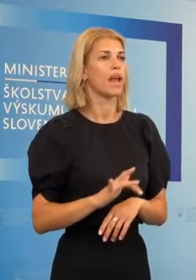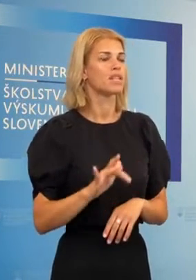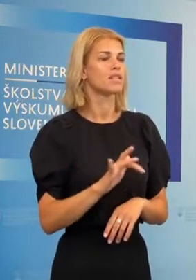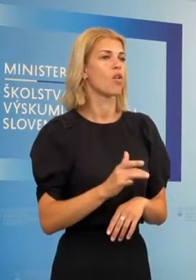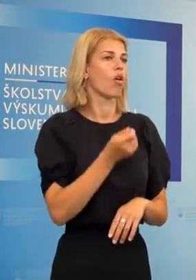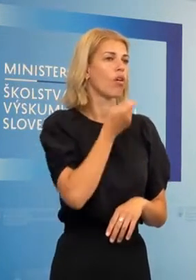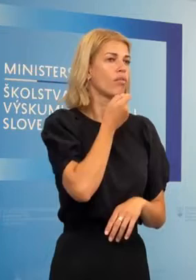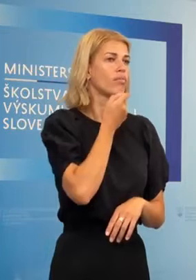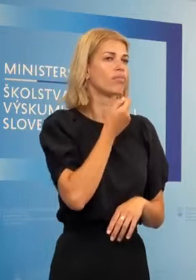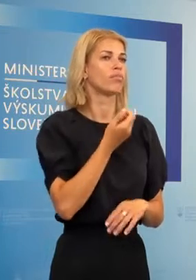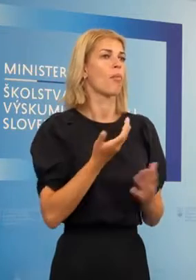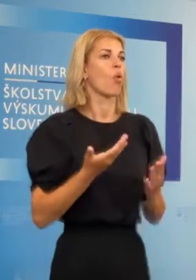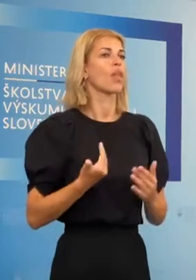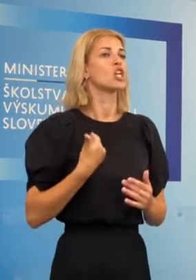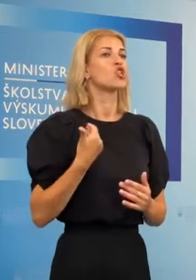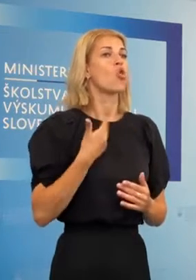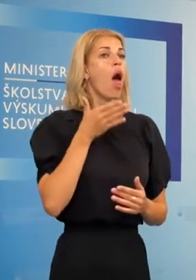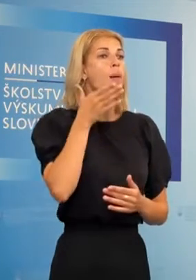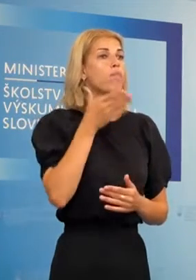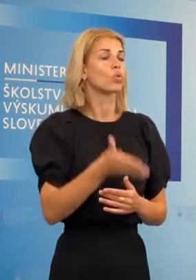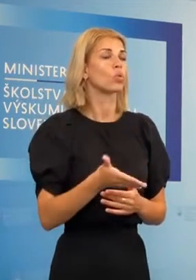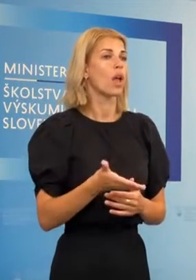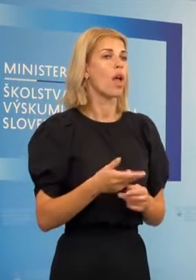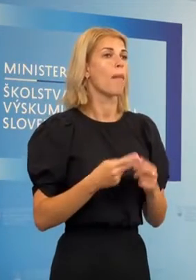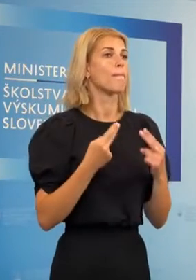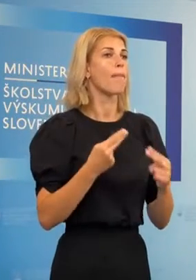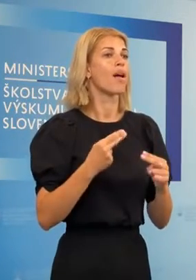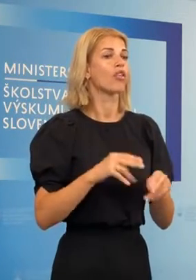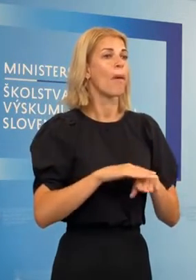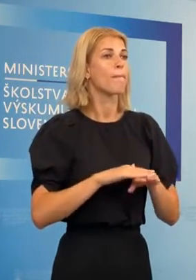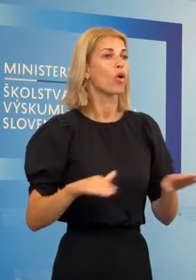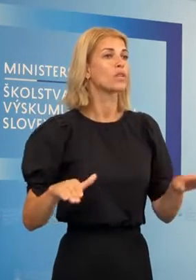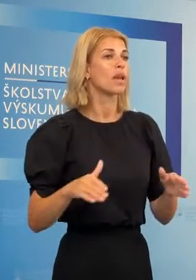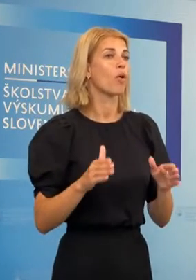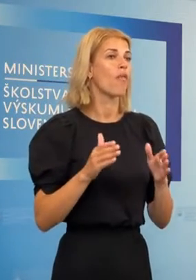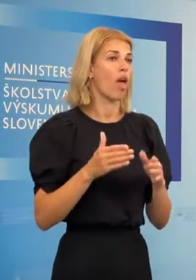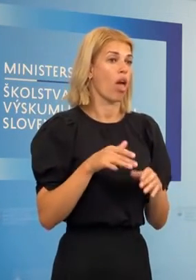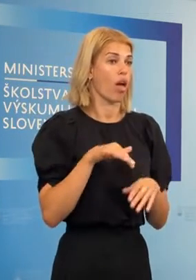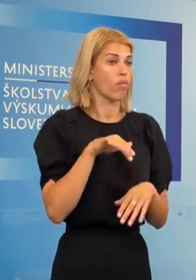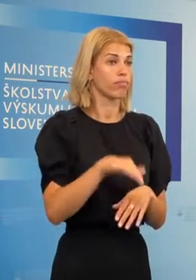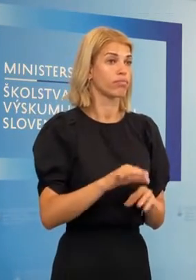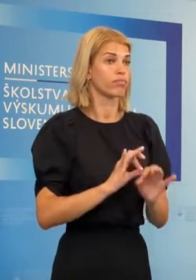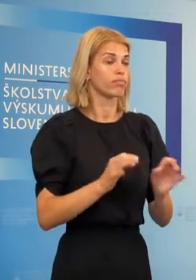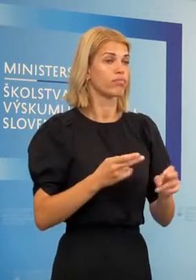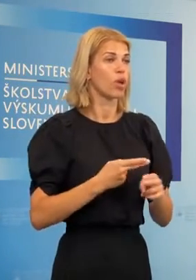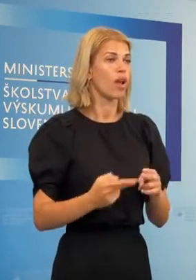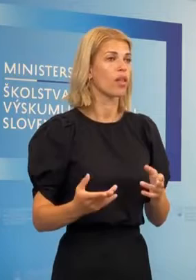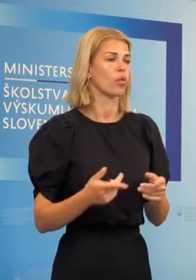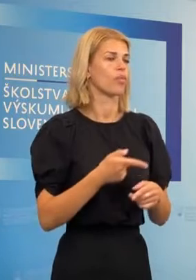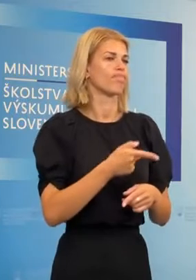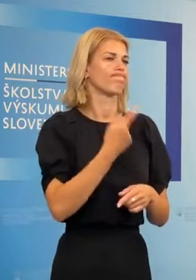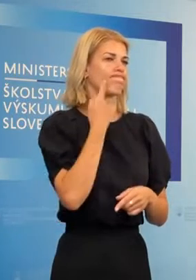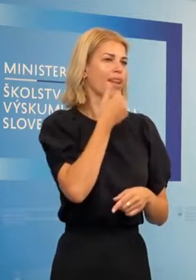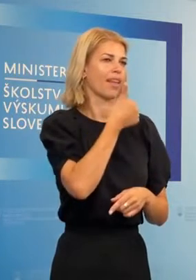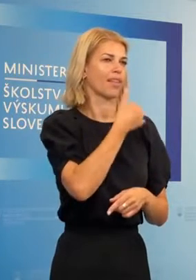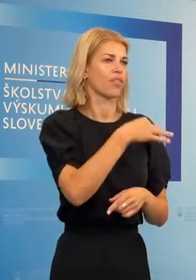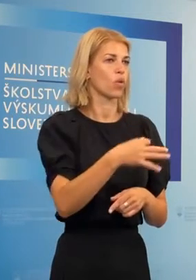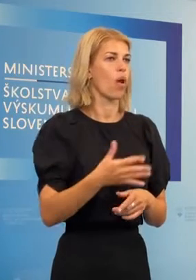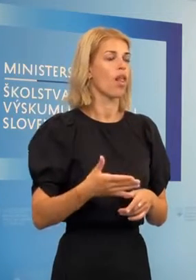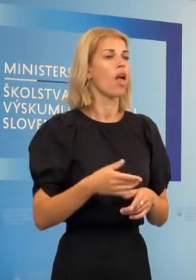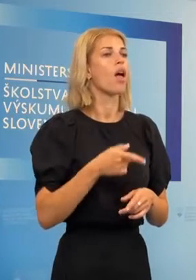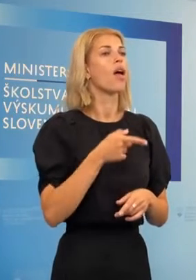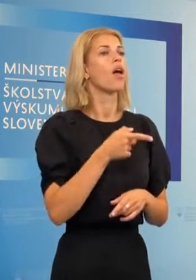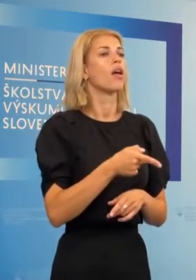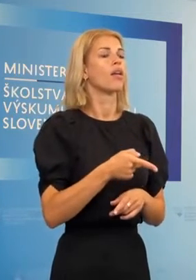toho, že kde ta škola vôbec bude majetkové, pozvenkové vysporiadanie a tak ďalej. Čiže tam je to veľmi individuálne. To, čo je asi